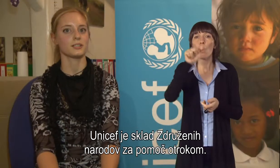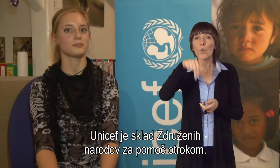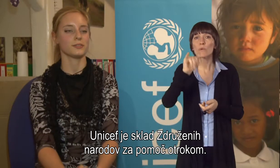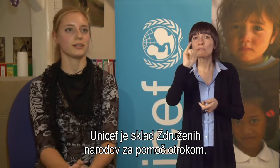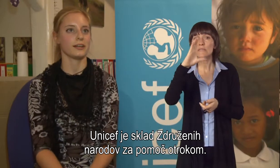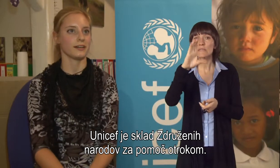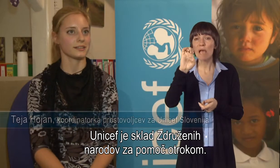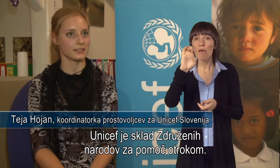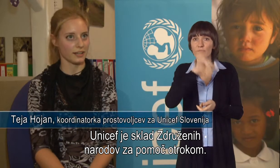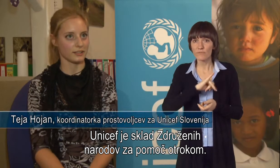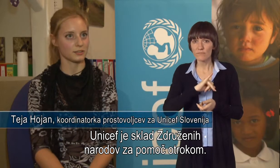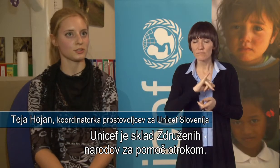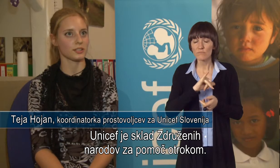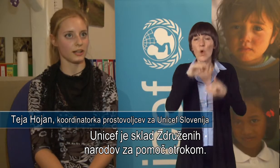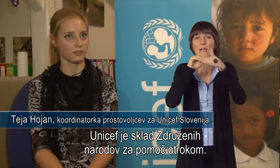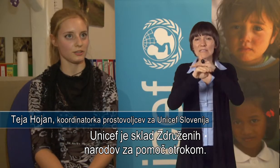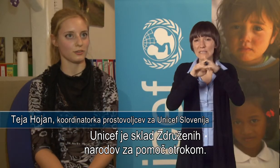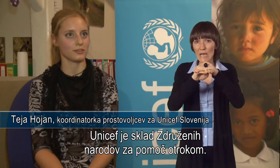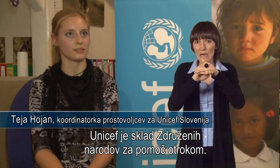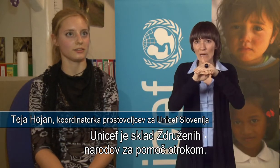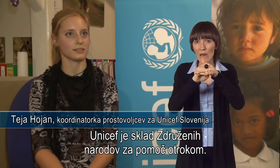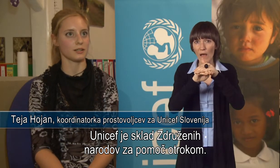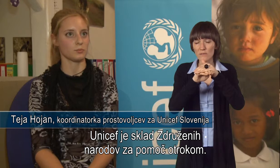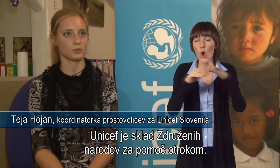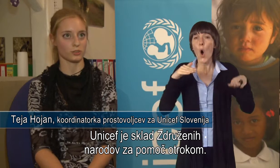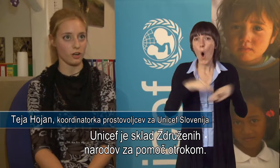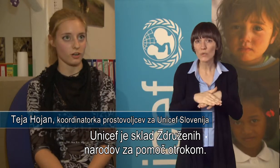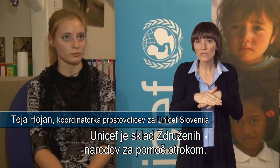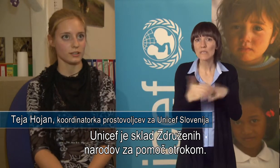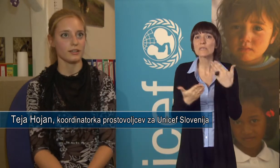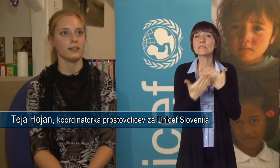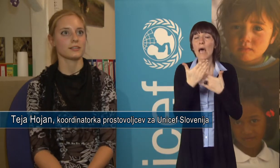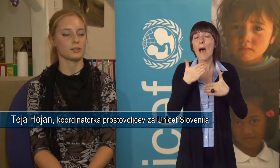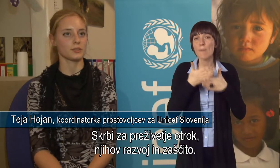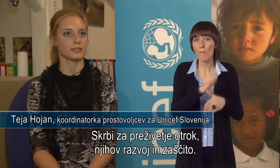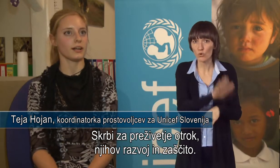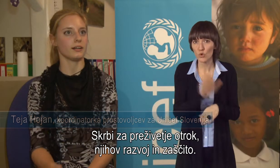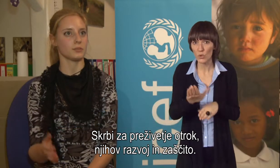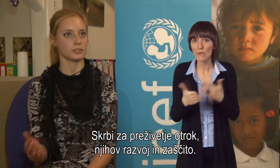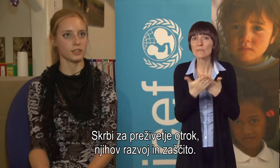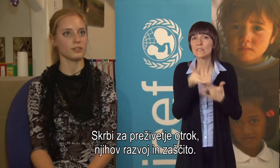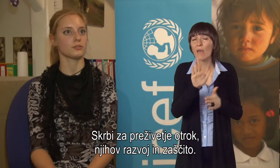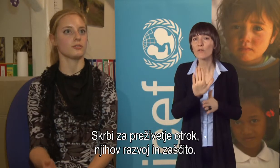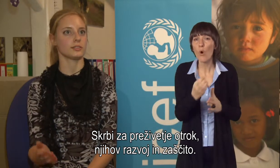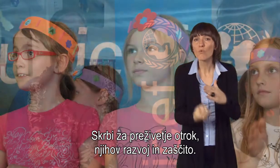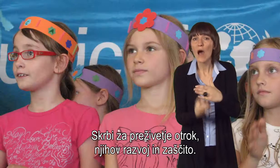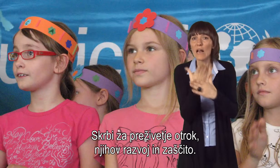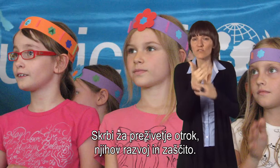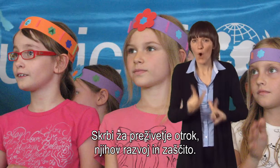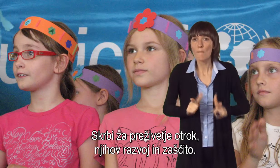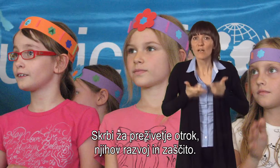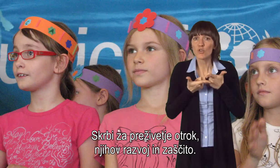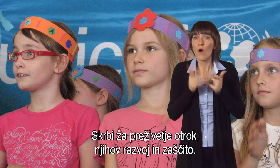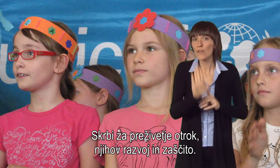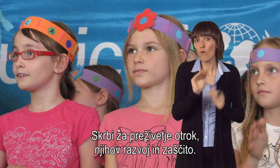Unicef je sklad Združenih narodov za pomoč otrokom, skrbi za preživeti otrok, za njihov